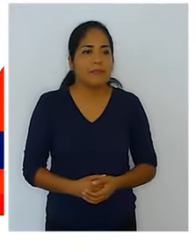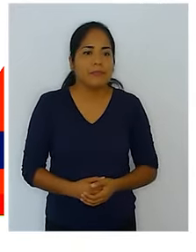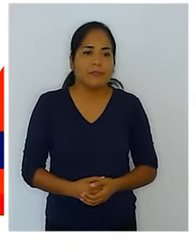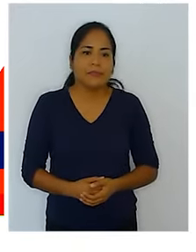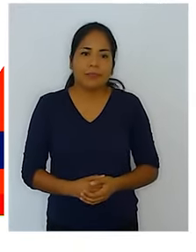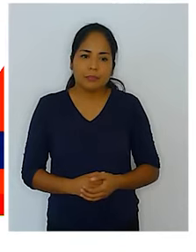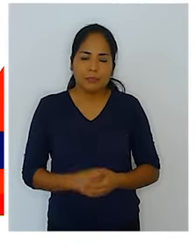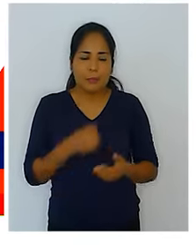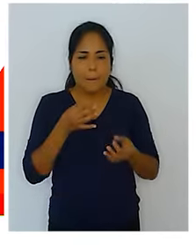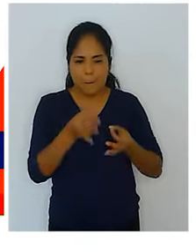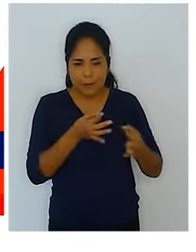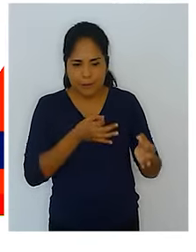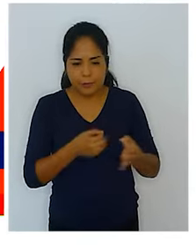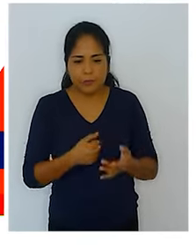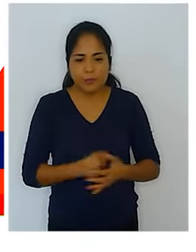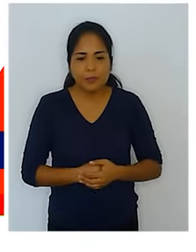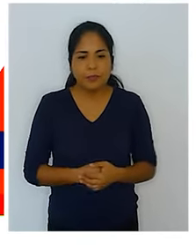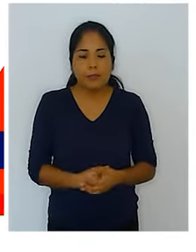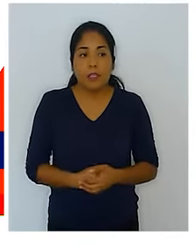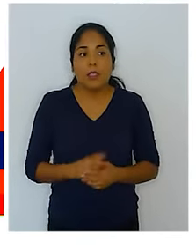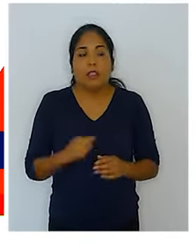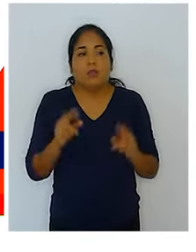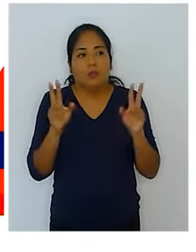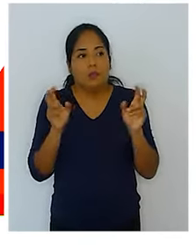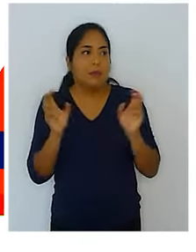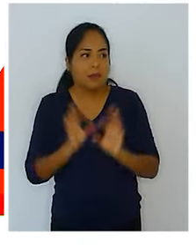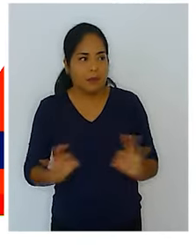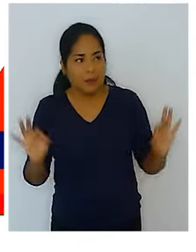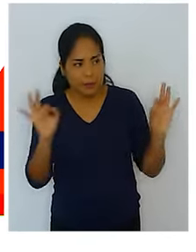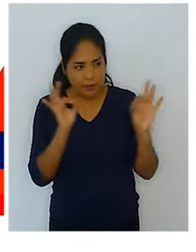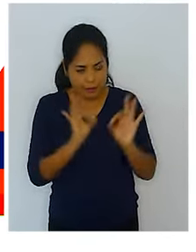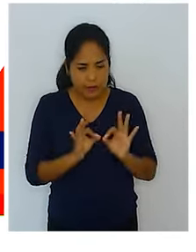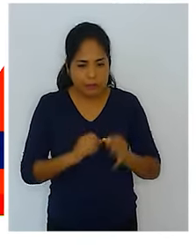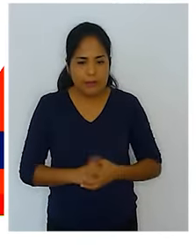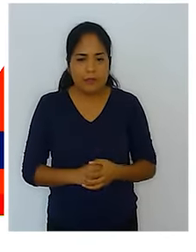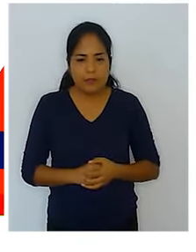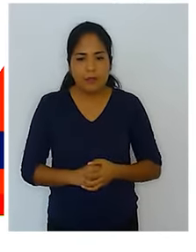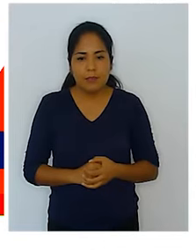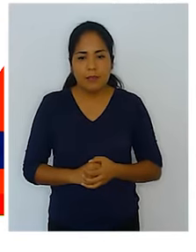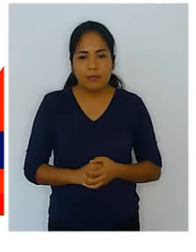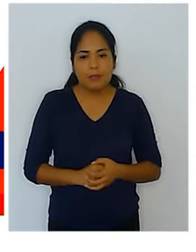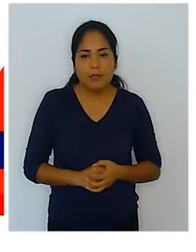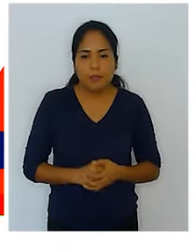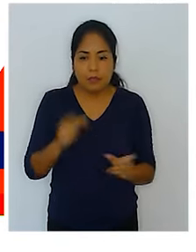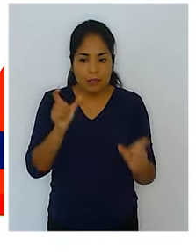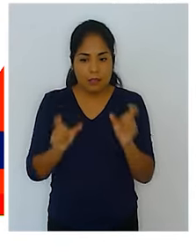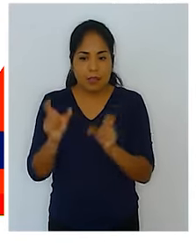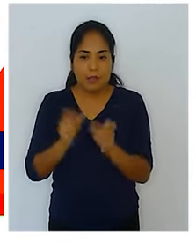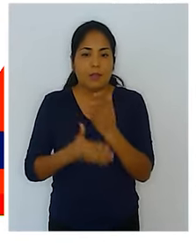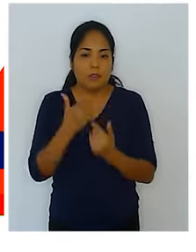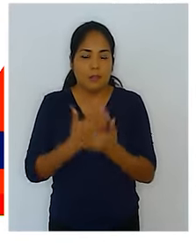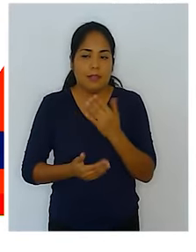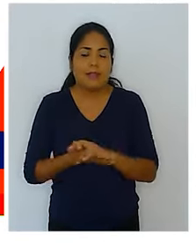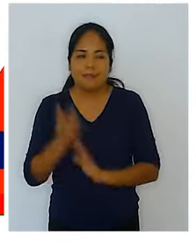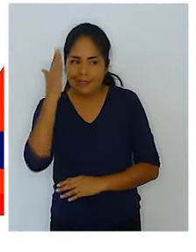mira, Claudia, aquí es un dato importante que creo que nuestra población con